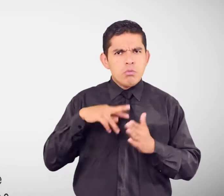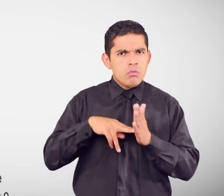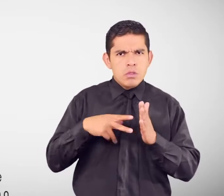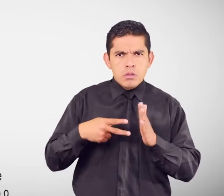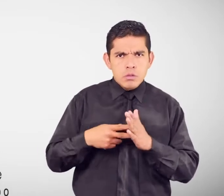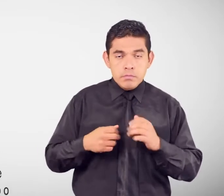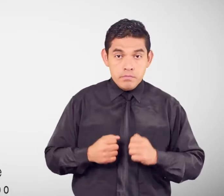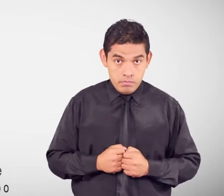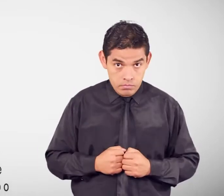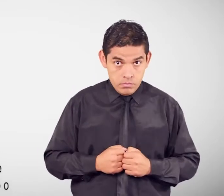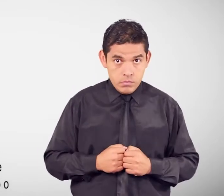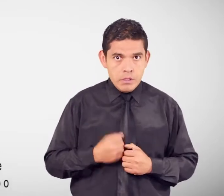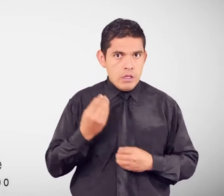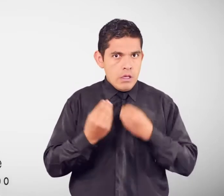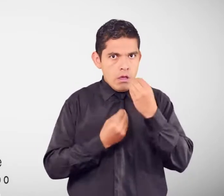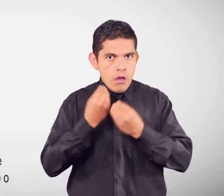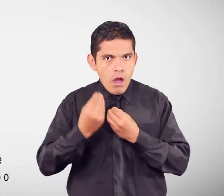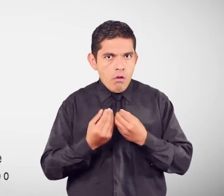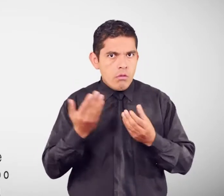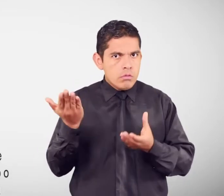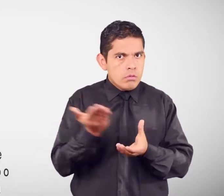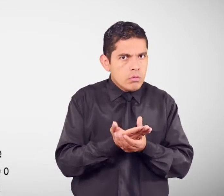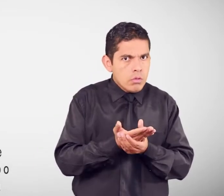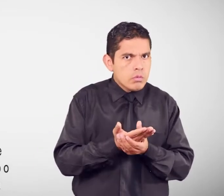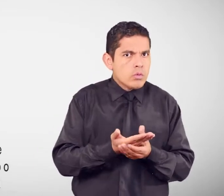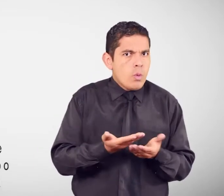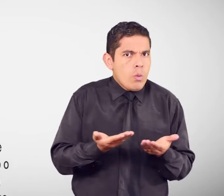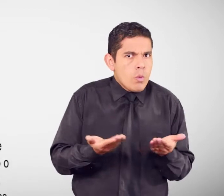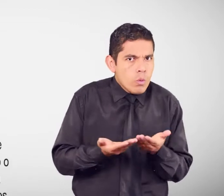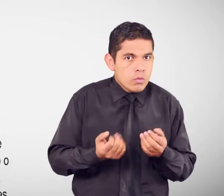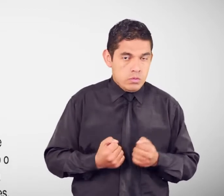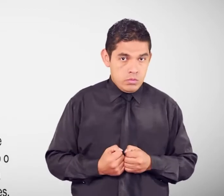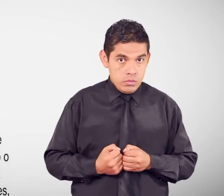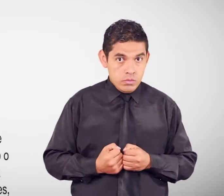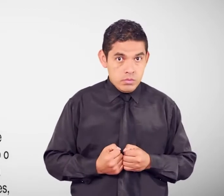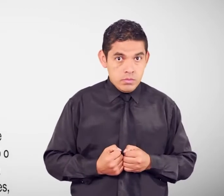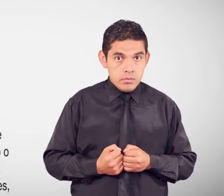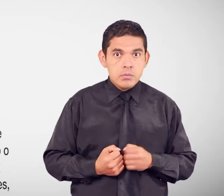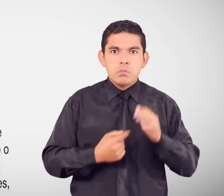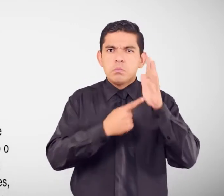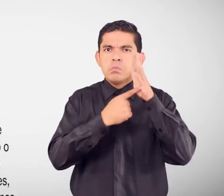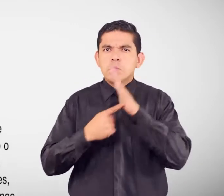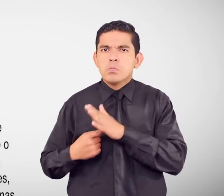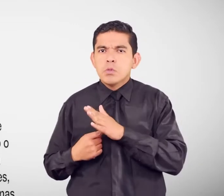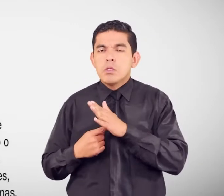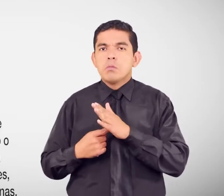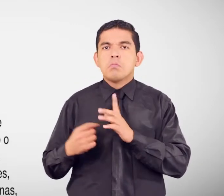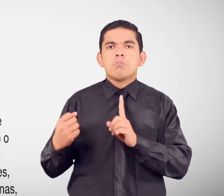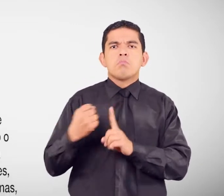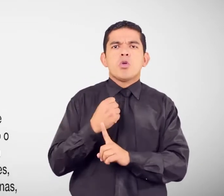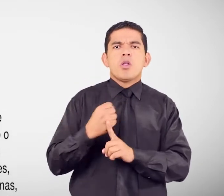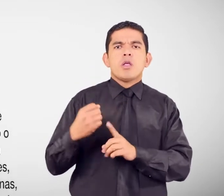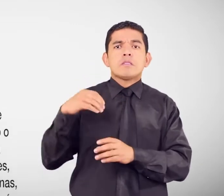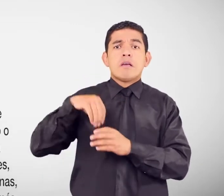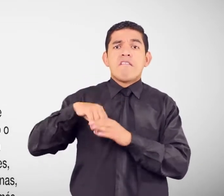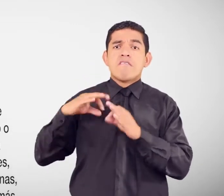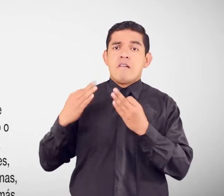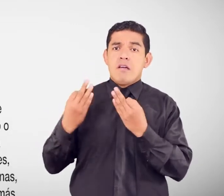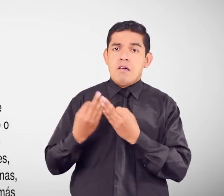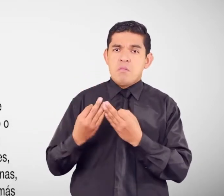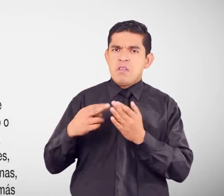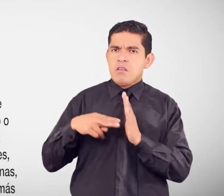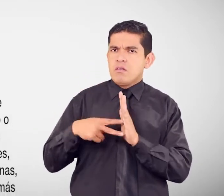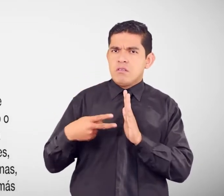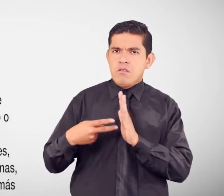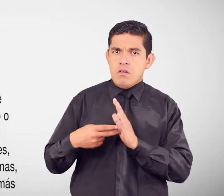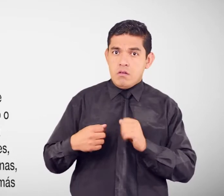Vulneración Violencia intrafamiliar ¿Qué significa? Se considera violencia Toda acción Que consista En